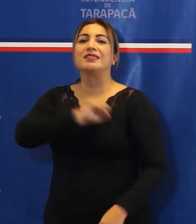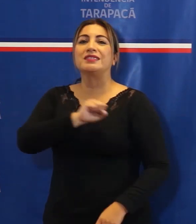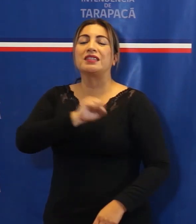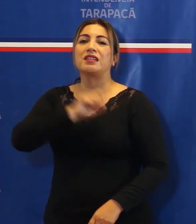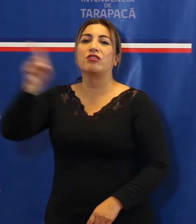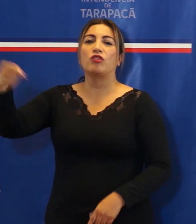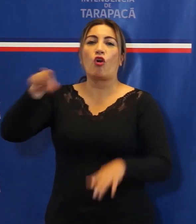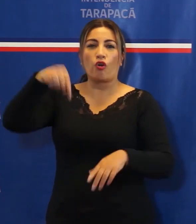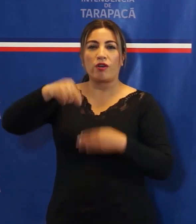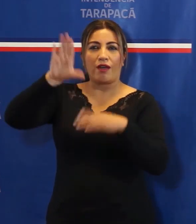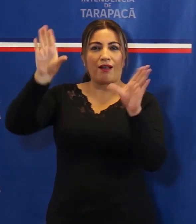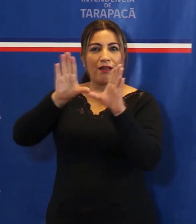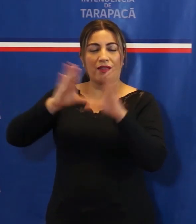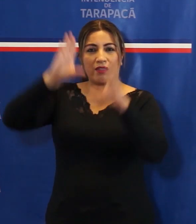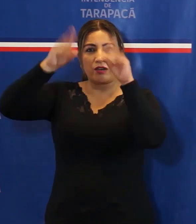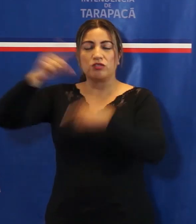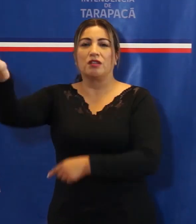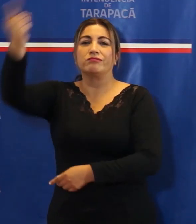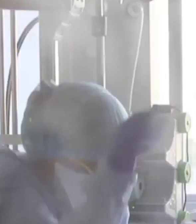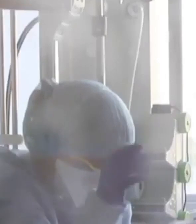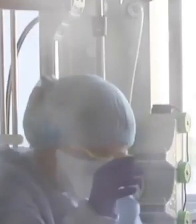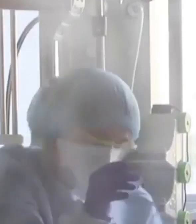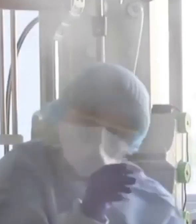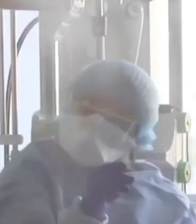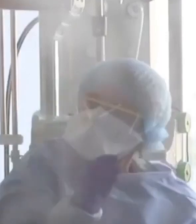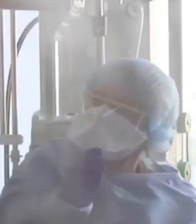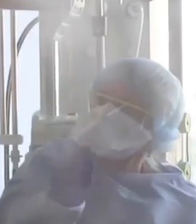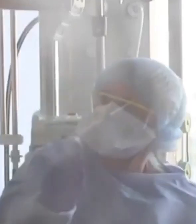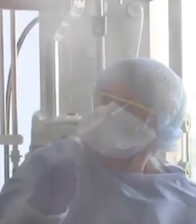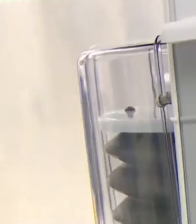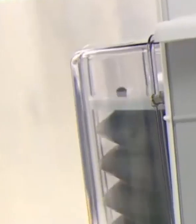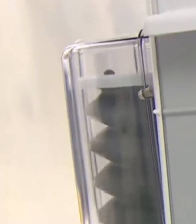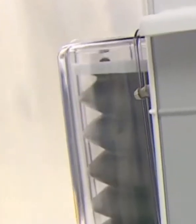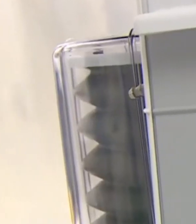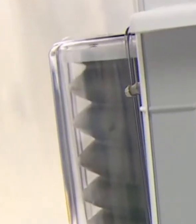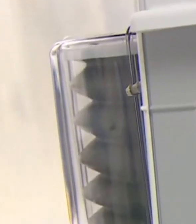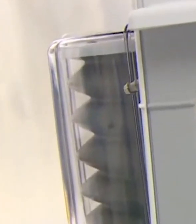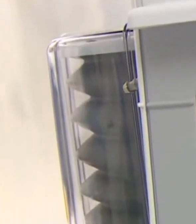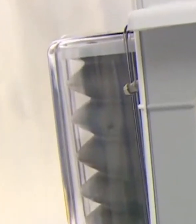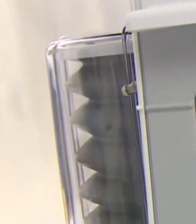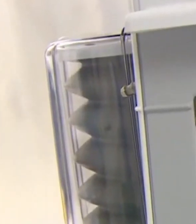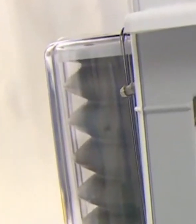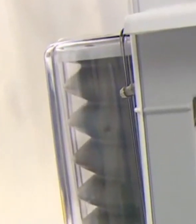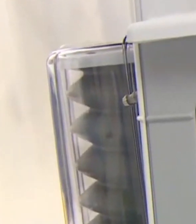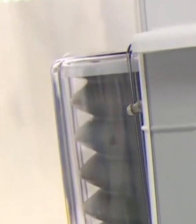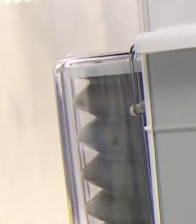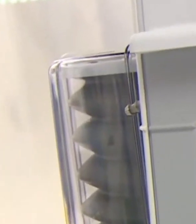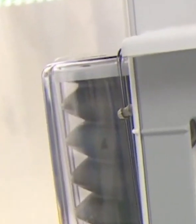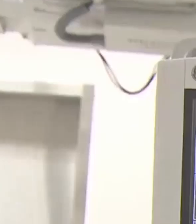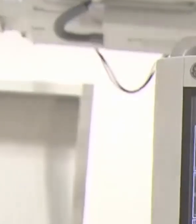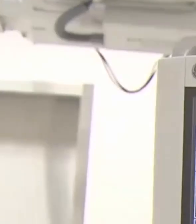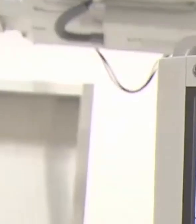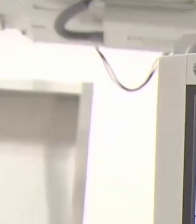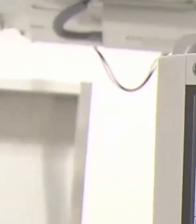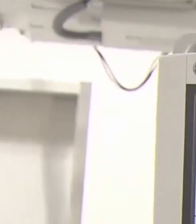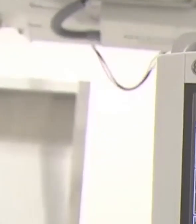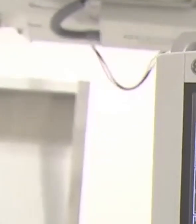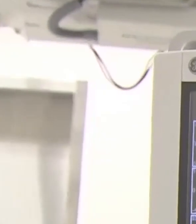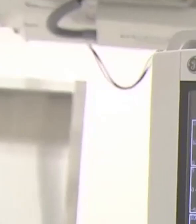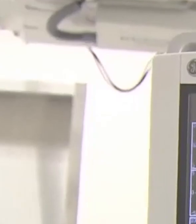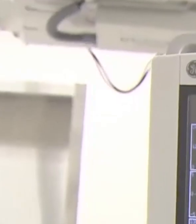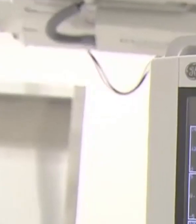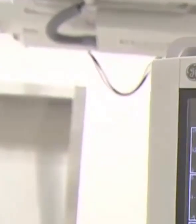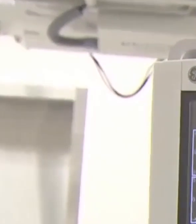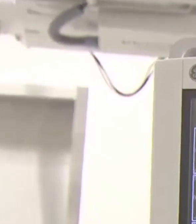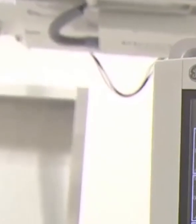las 22 horas para arribar el día de mañana en la noche a la región. Confirmó que desde Tarapacá han sido aero evacuados cinco pacientes